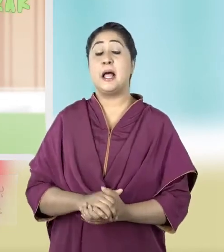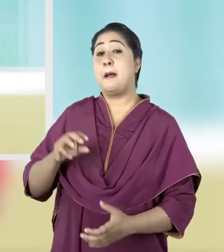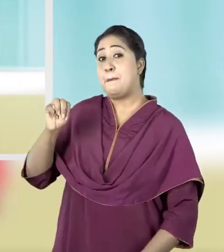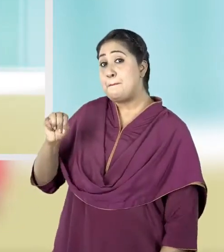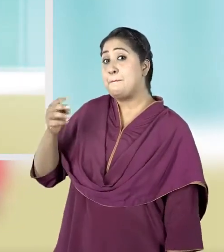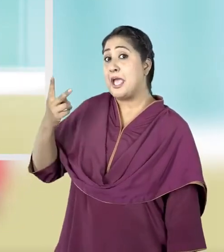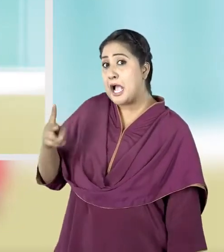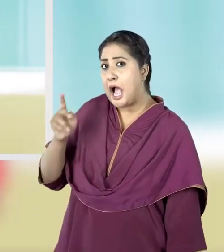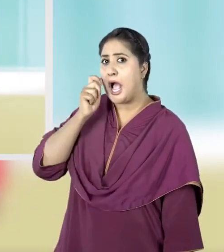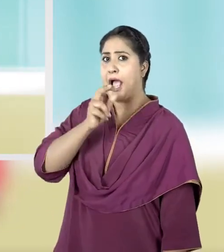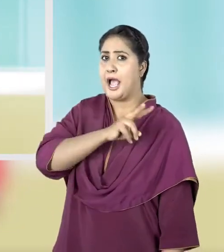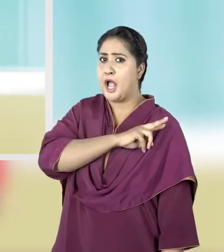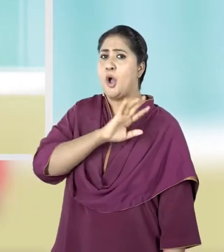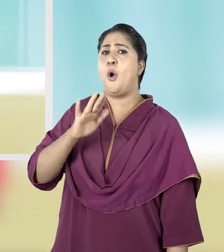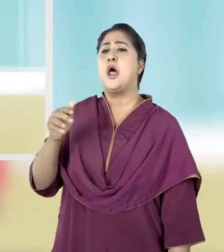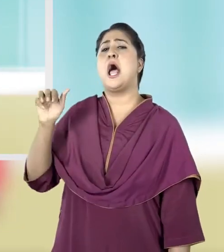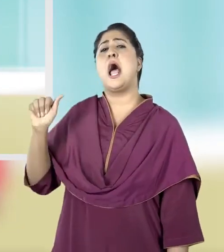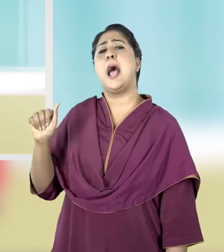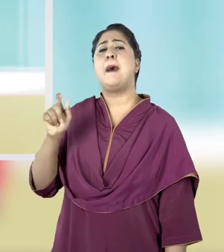मिकाईल और अमीर की ईद की तयारी